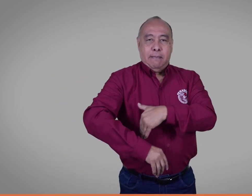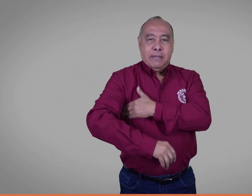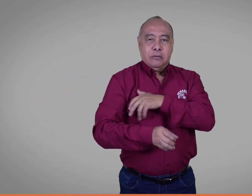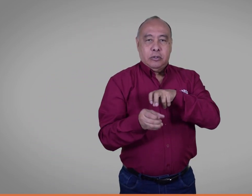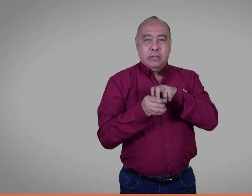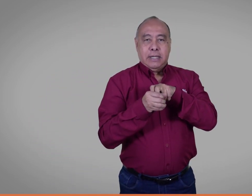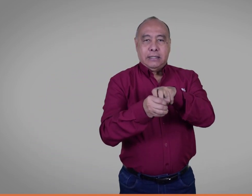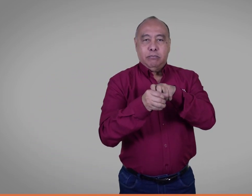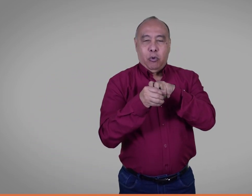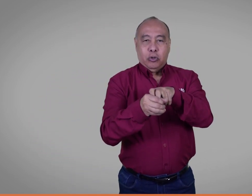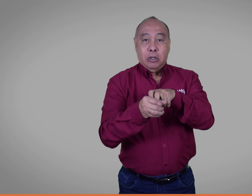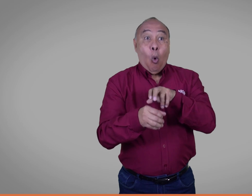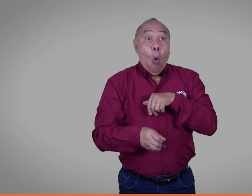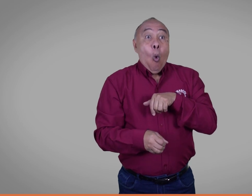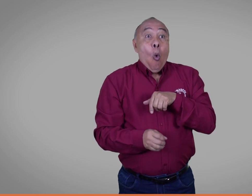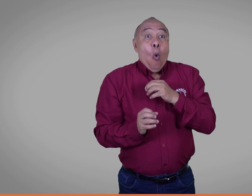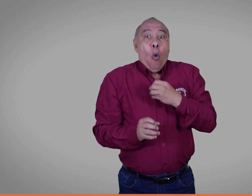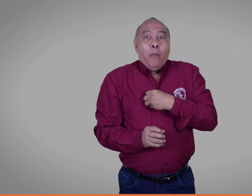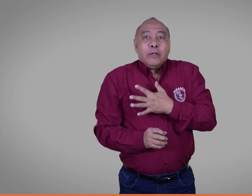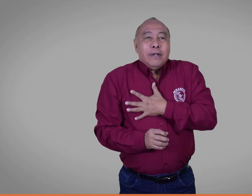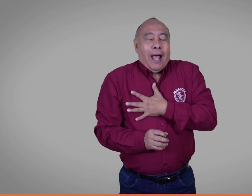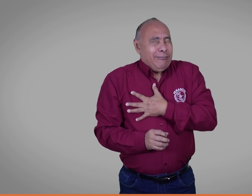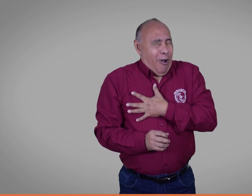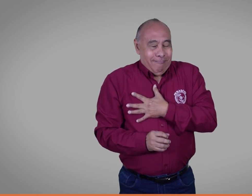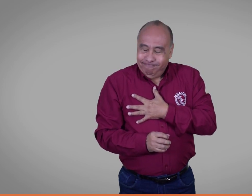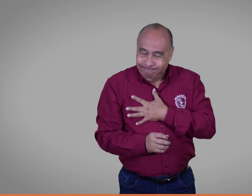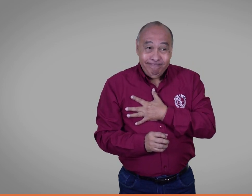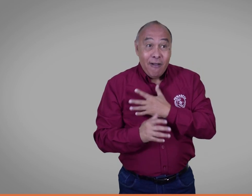finalizó su participación en Tarima, nos acercamos a él.